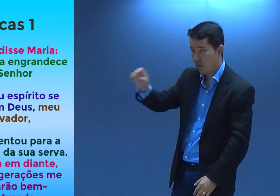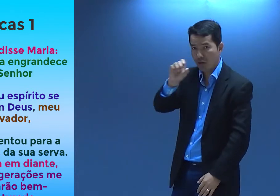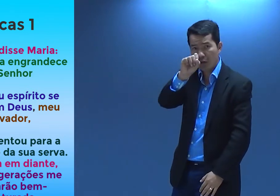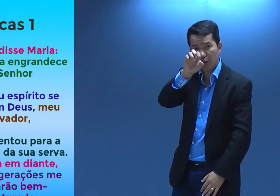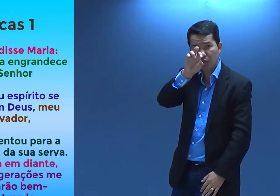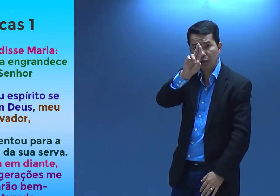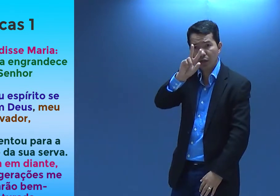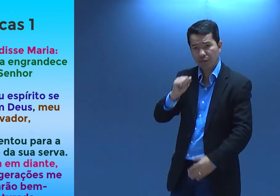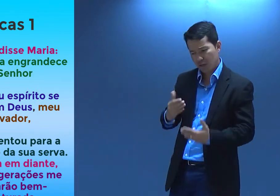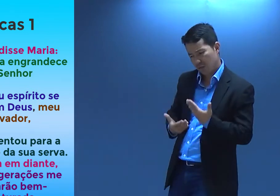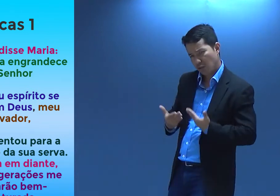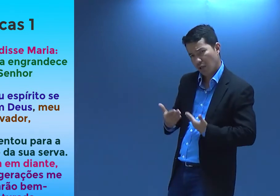Olha lá. Serva.